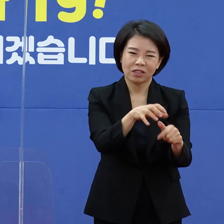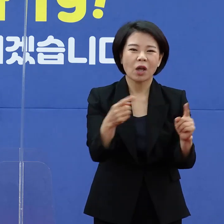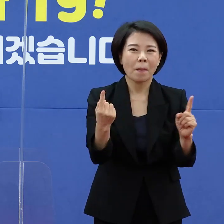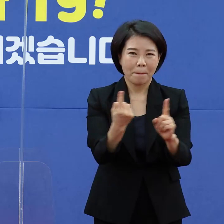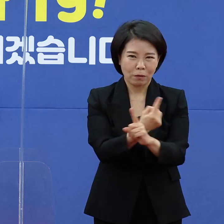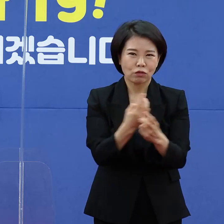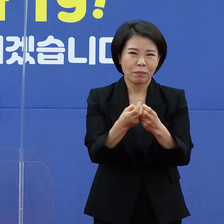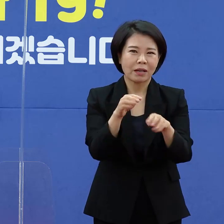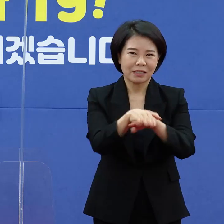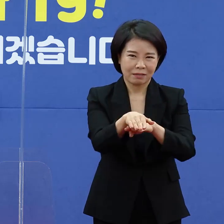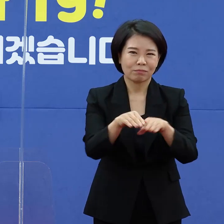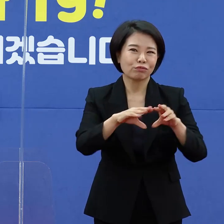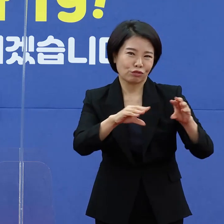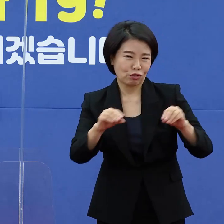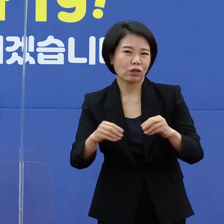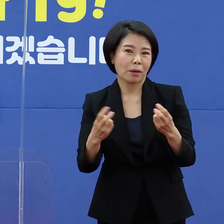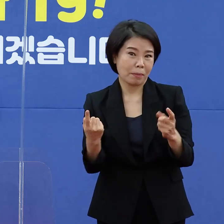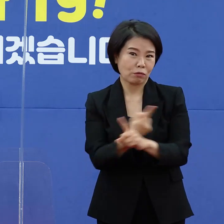이해하시면 되겠습니다.